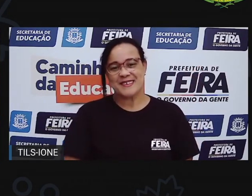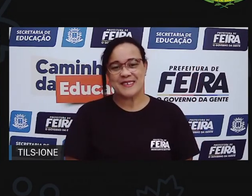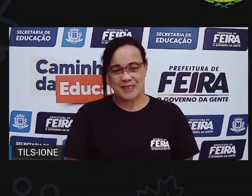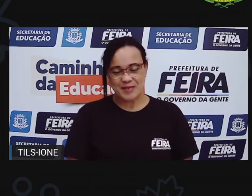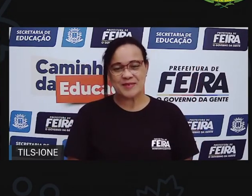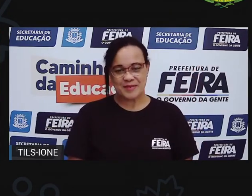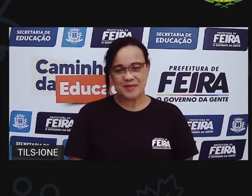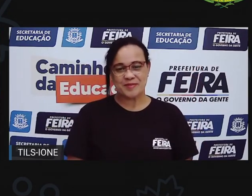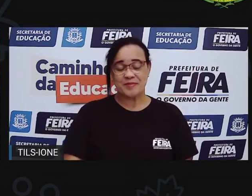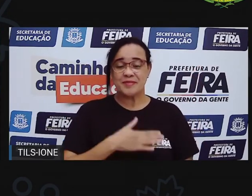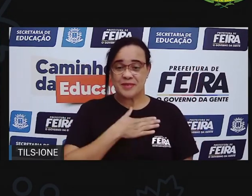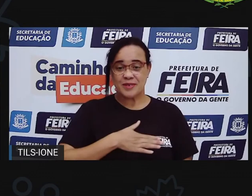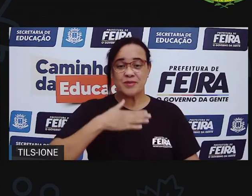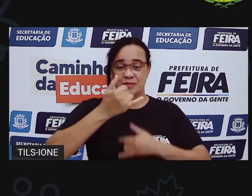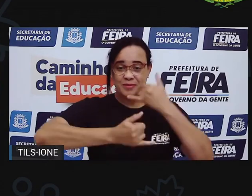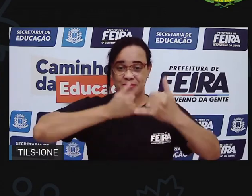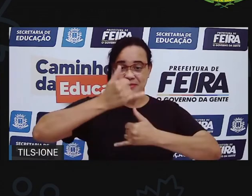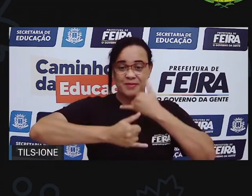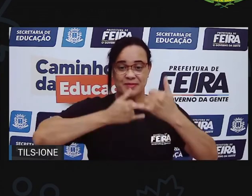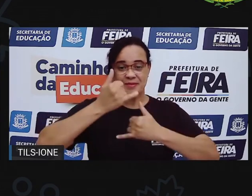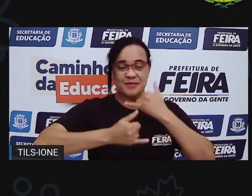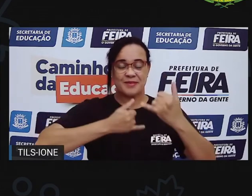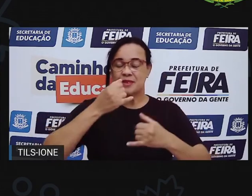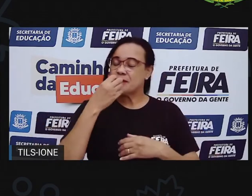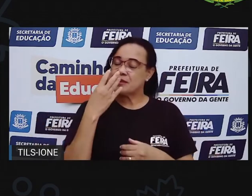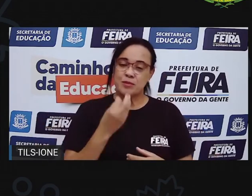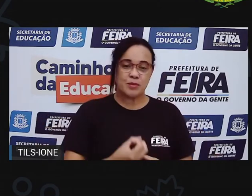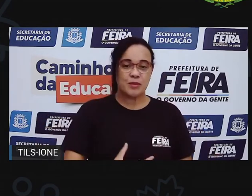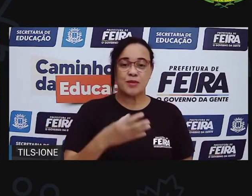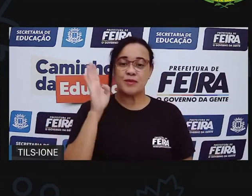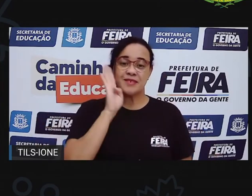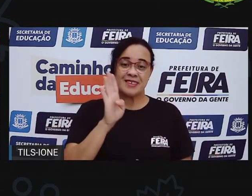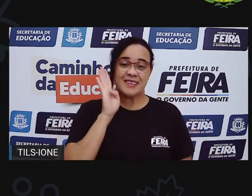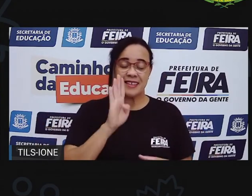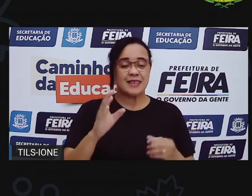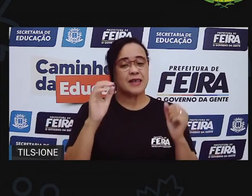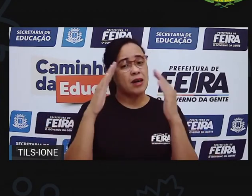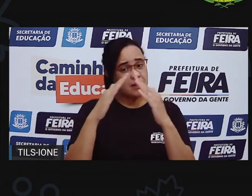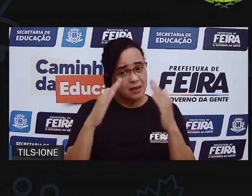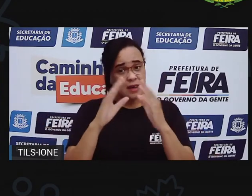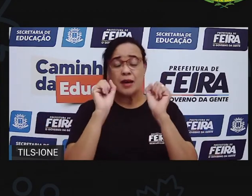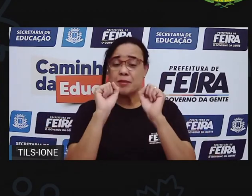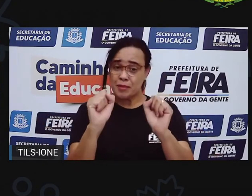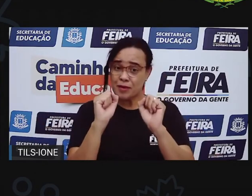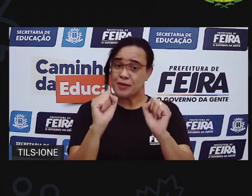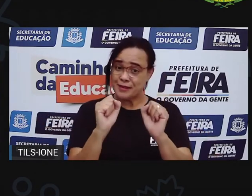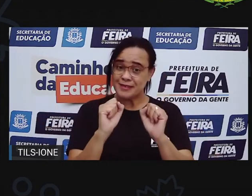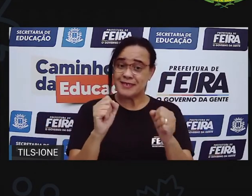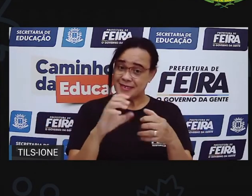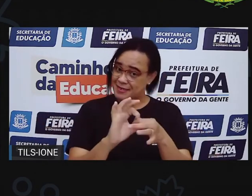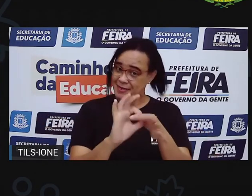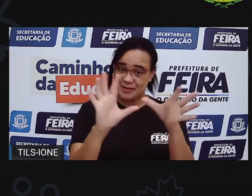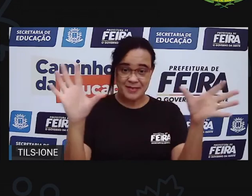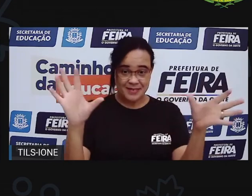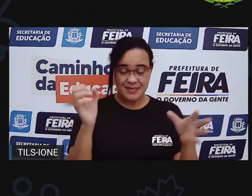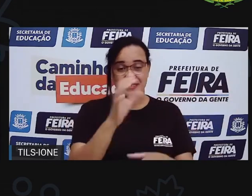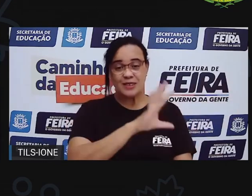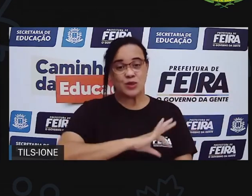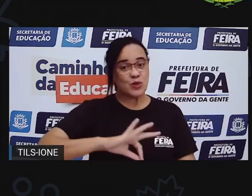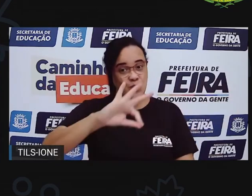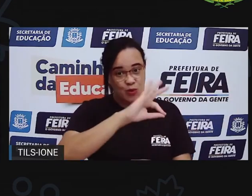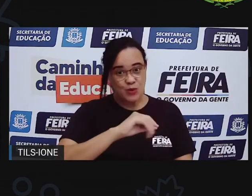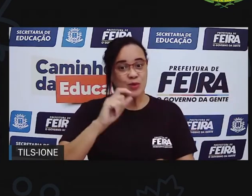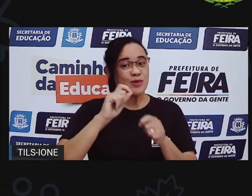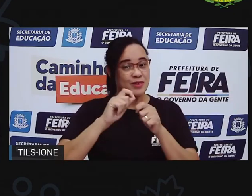Adorei essa brincadeira. Muito legal. E você pode fazer na sua casa, tá? Tá bom. Todo mundo vai fazer, não é,